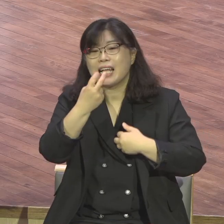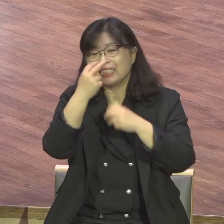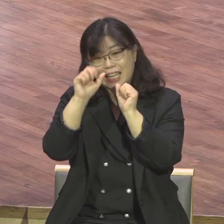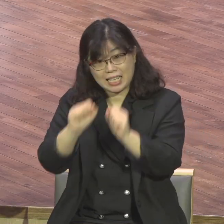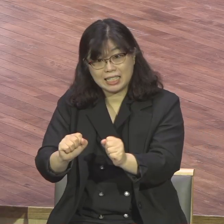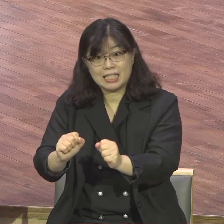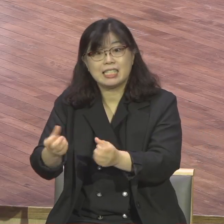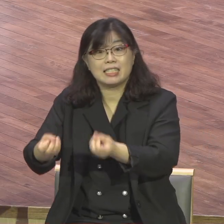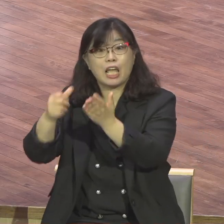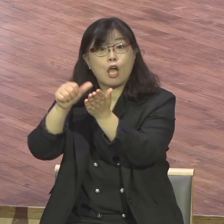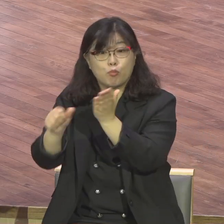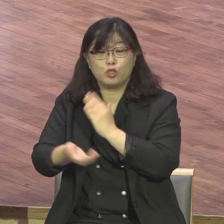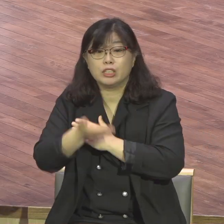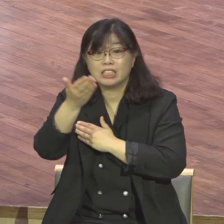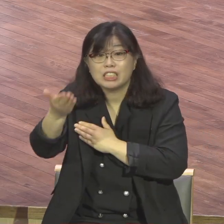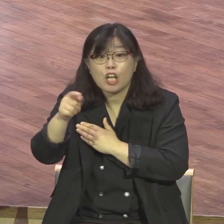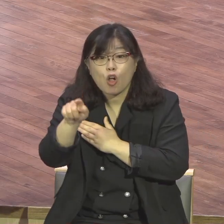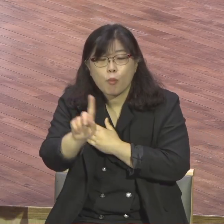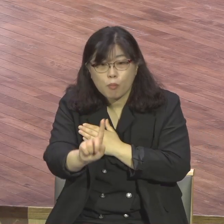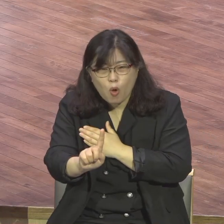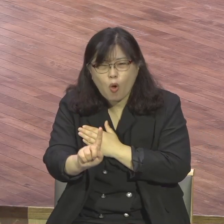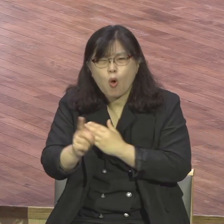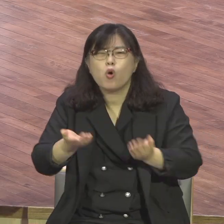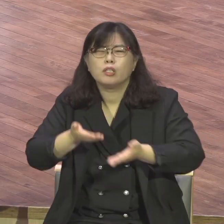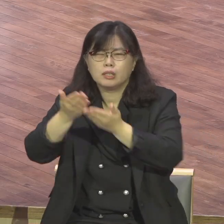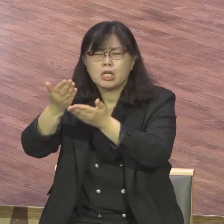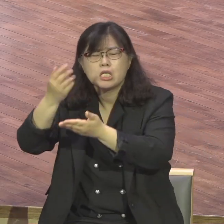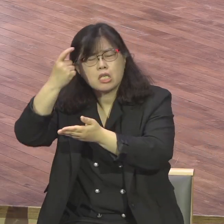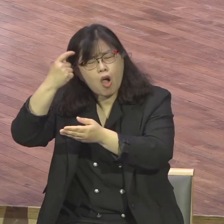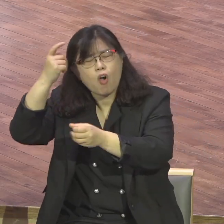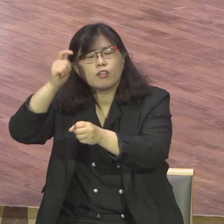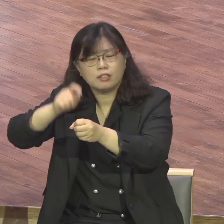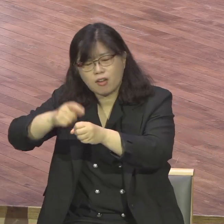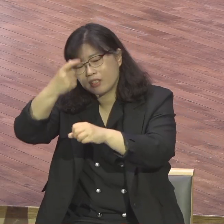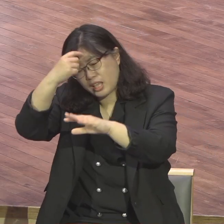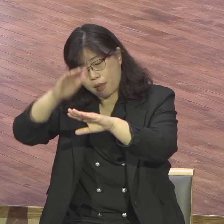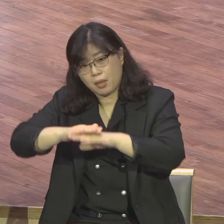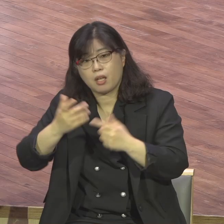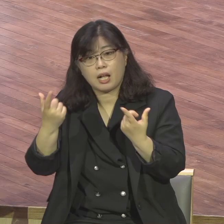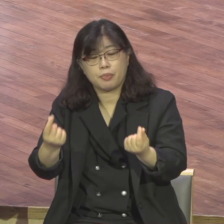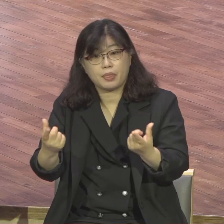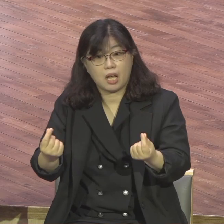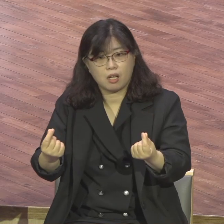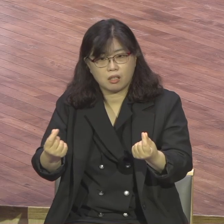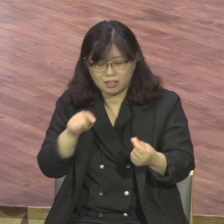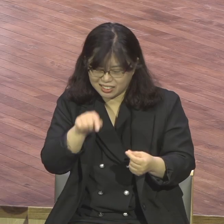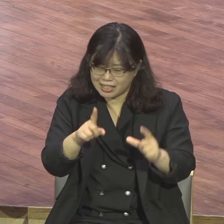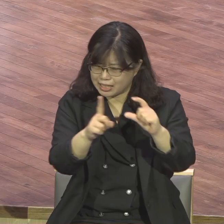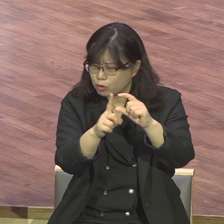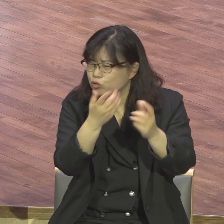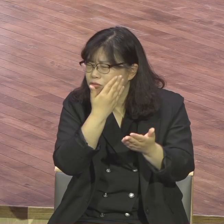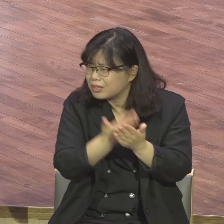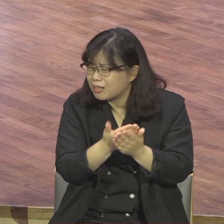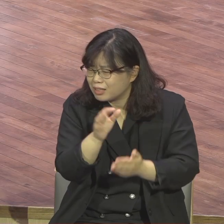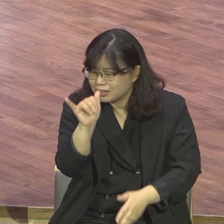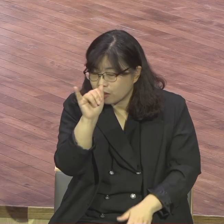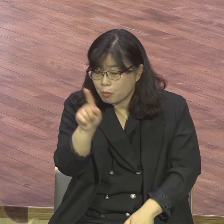이는 너희가 드릴 영적 예배니라 영적 예배 잘 기억하세요 그냥 예배 아닙니다